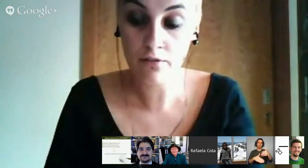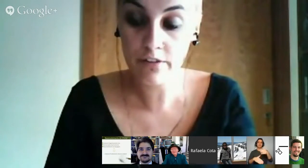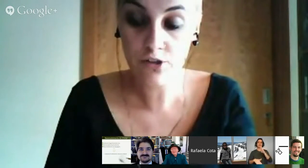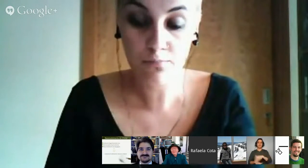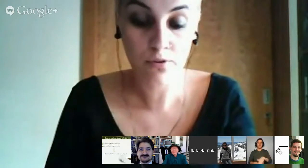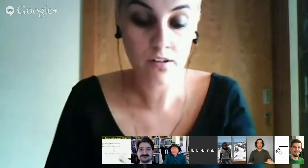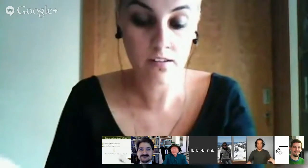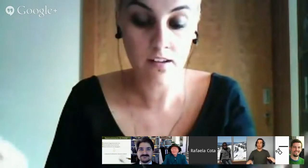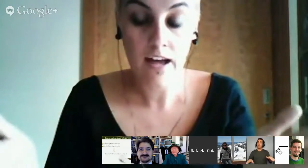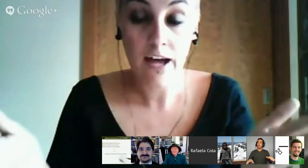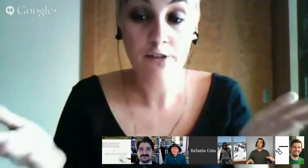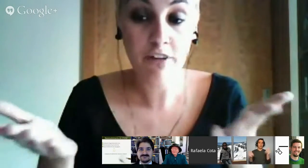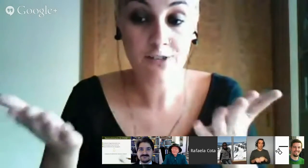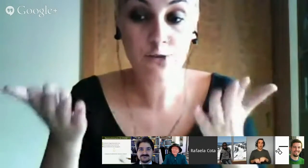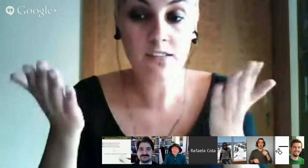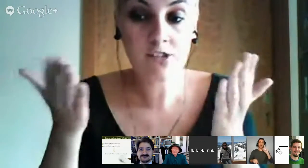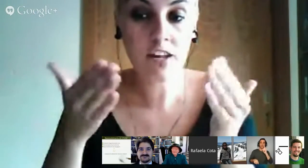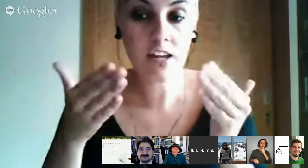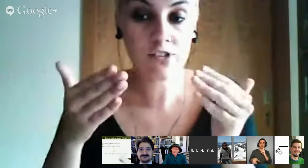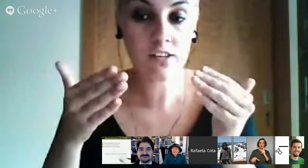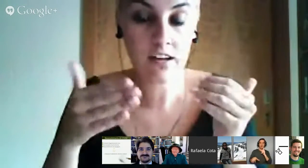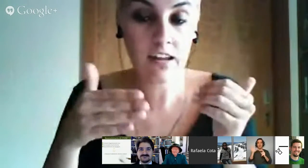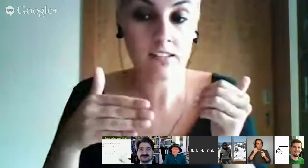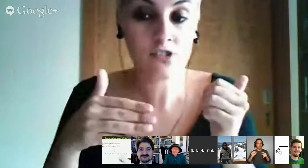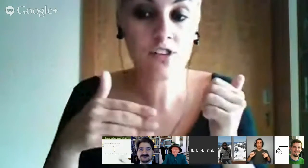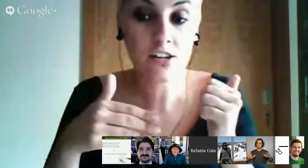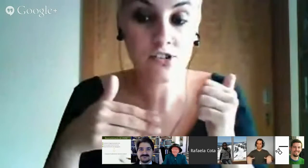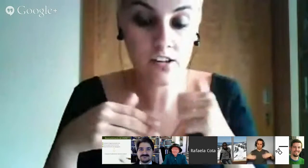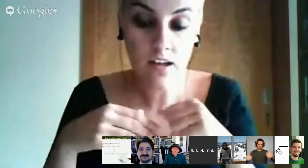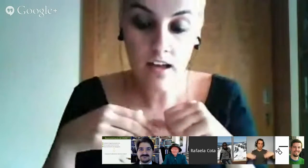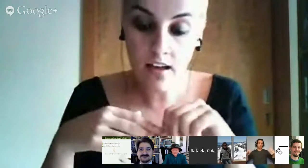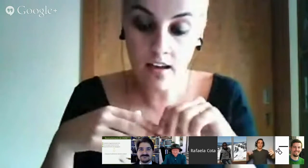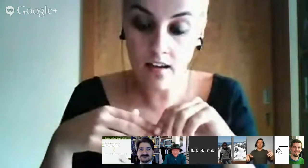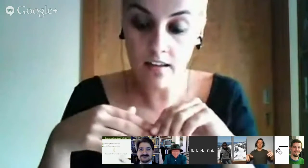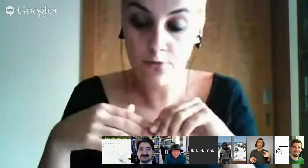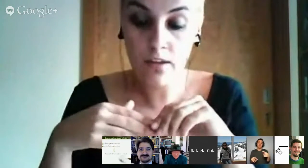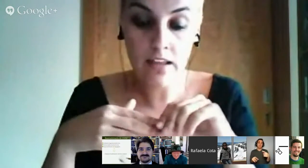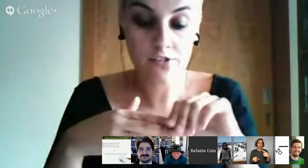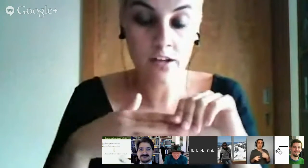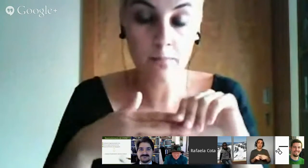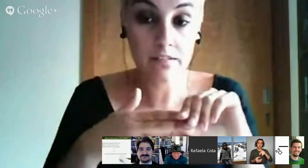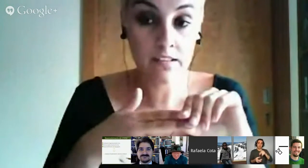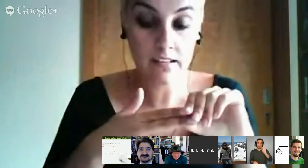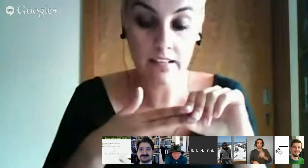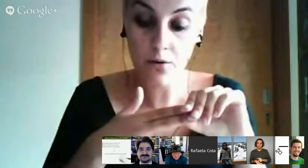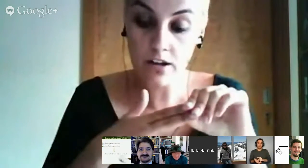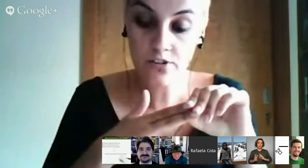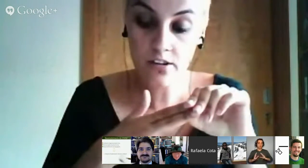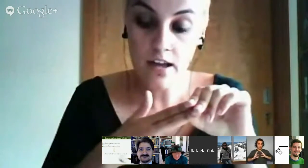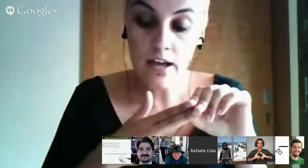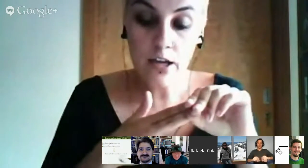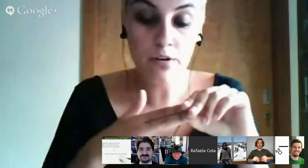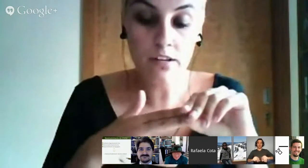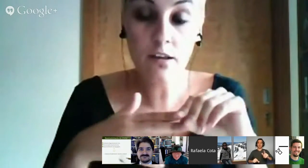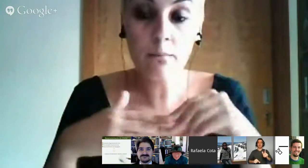ouvintes, porque, de facto, todas as crianças nascem dotadas de capacidade de linguagem e, por isso, estão